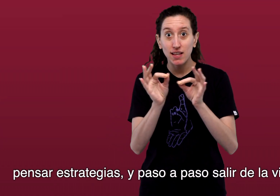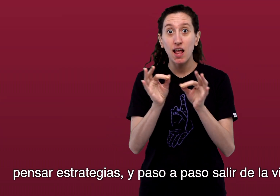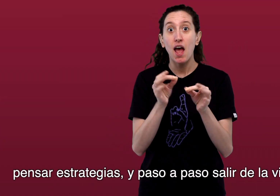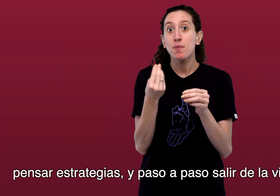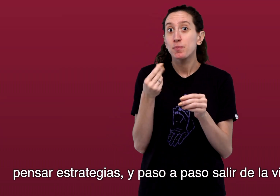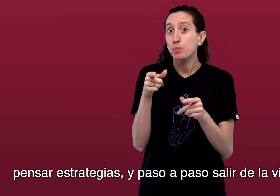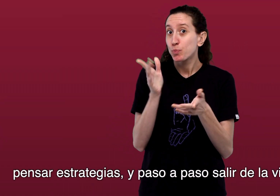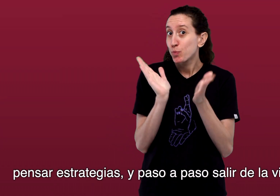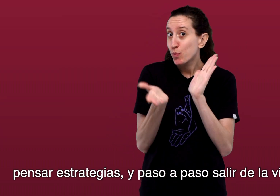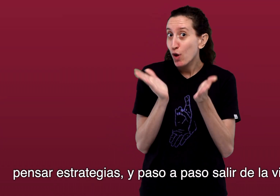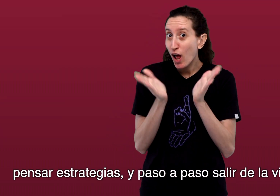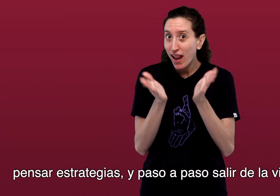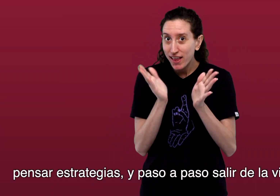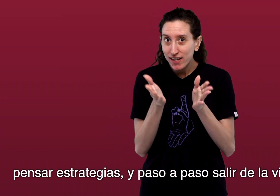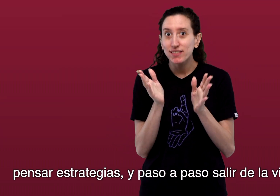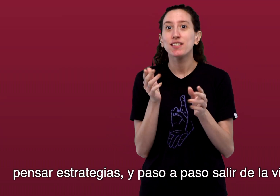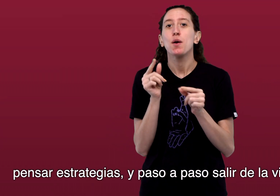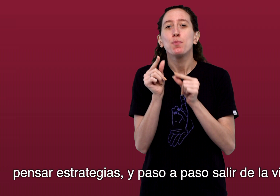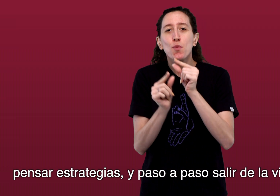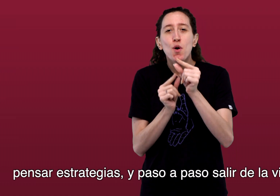salir de la violencia